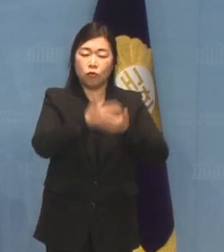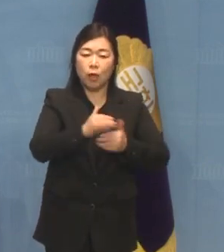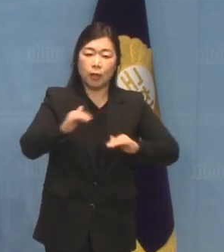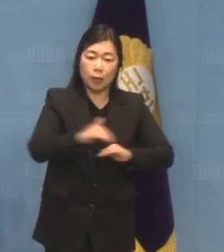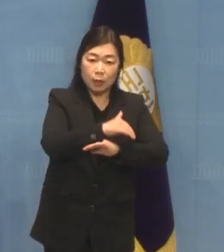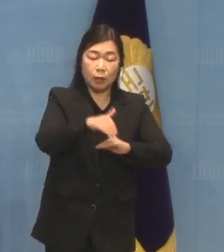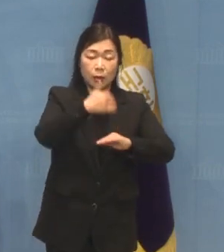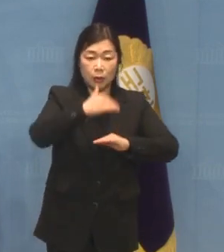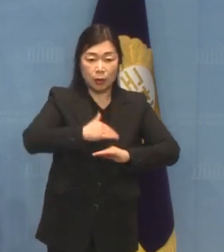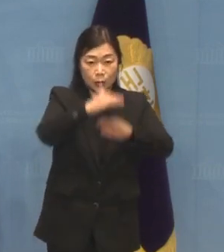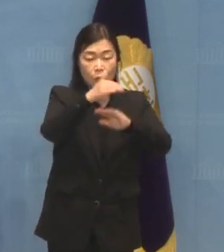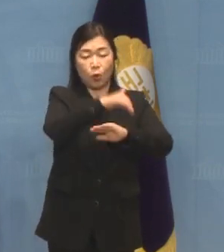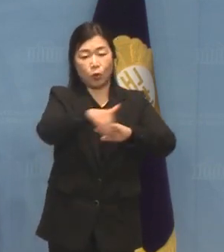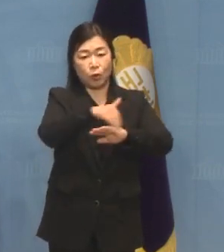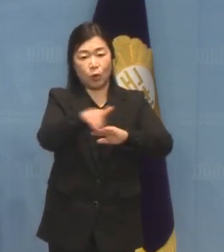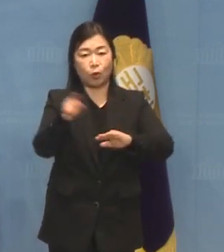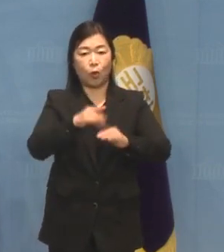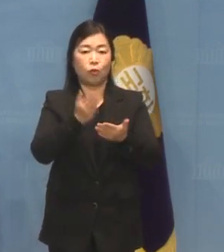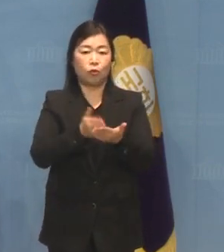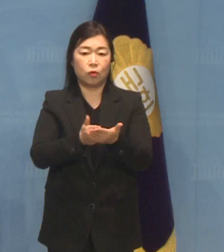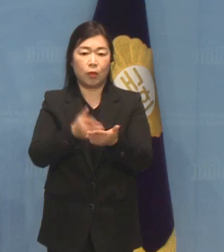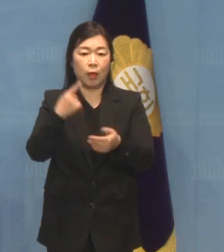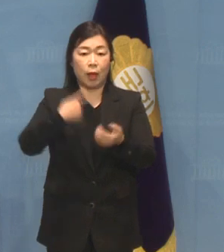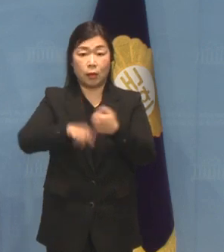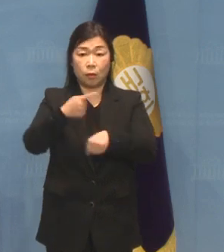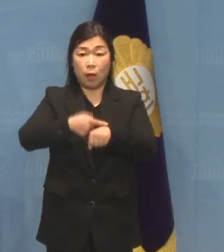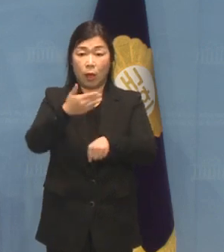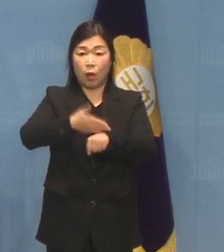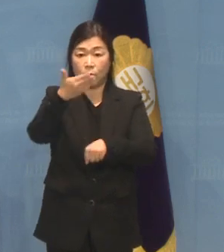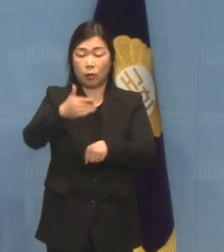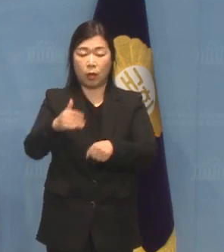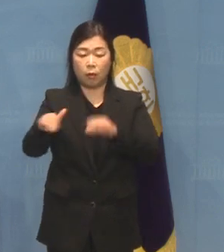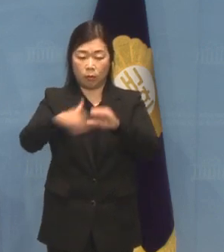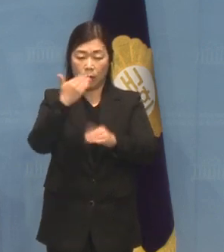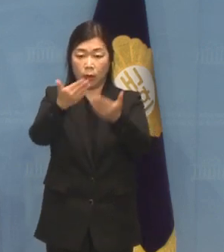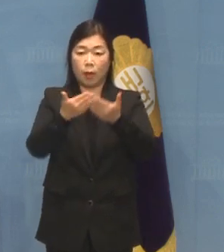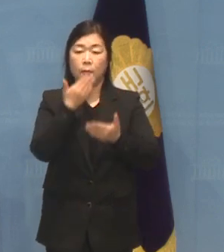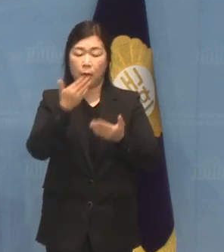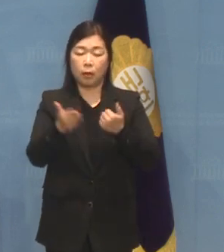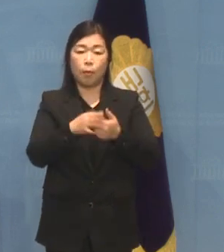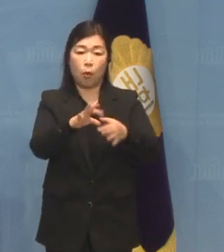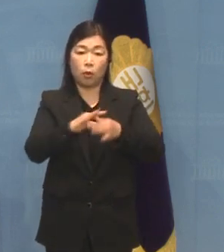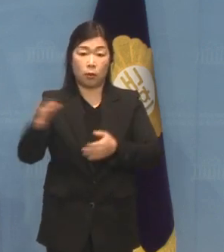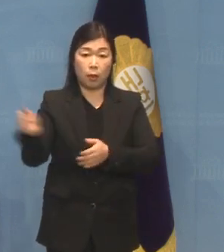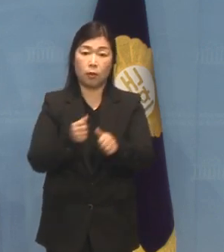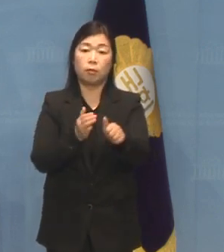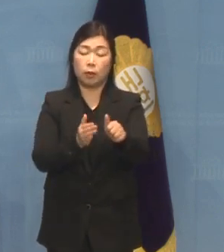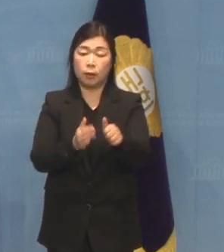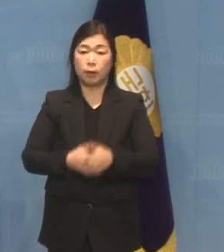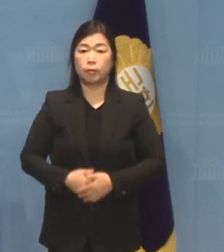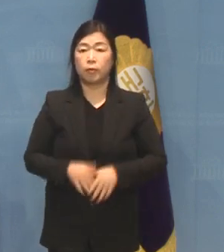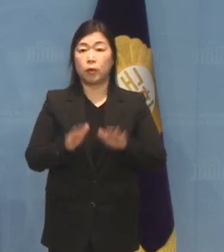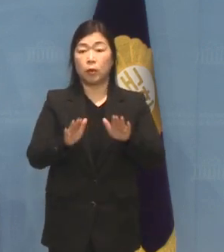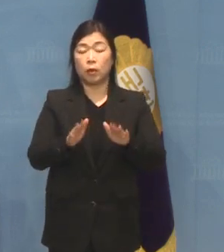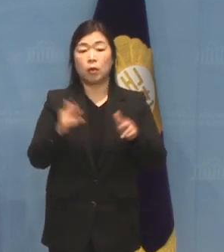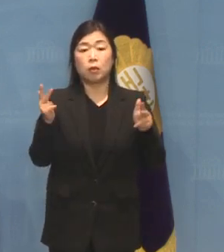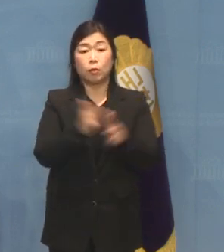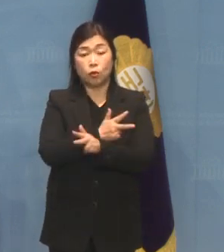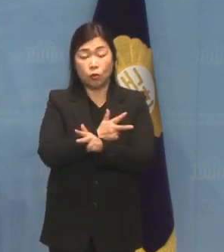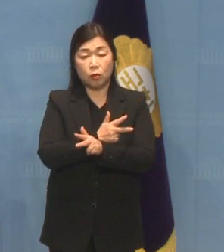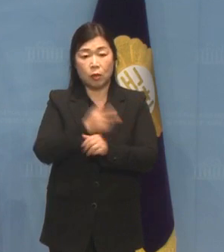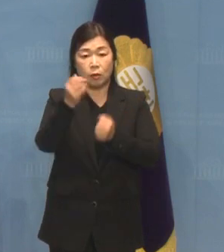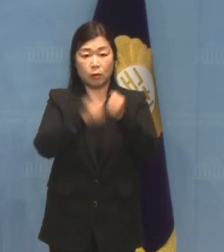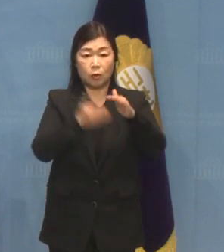뉴스를 아침 9시에 받아보실 수 있습니다 많은 관심을 부탁드리겠습니다 이상으로 이번주